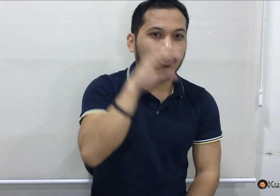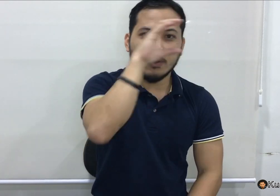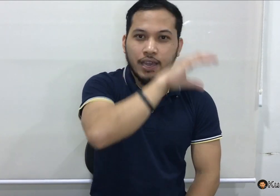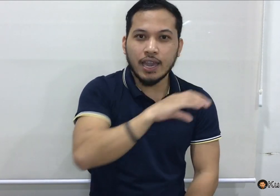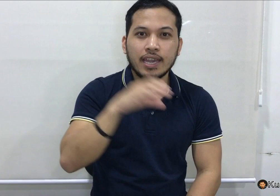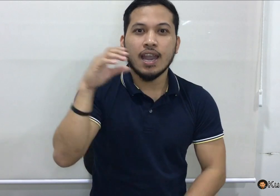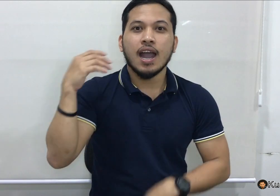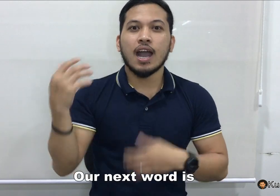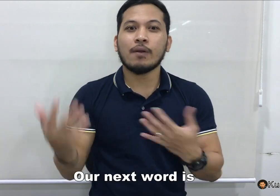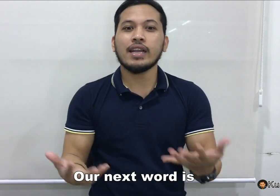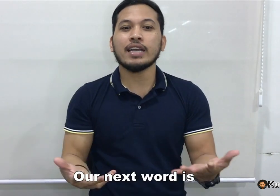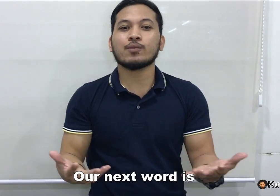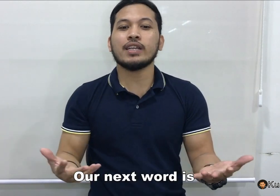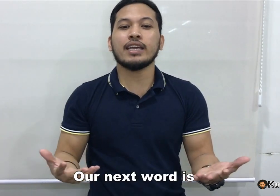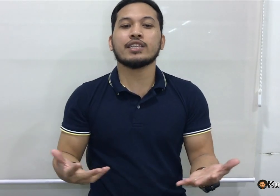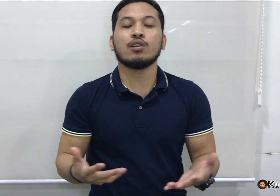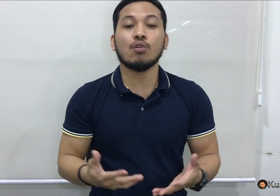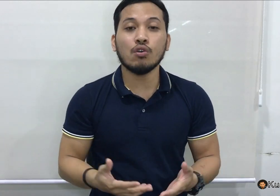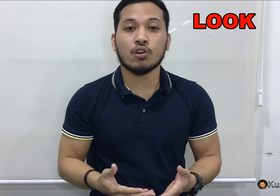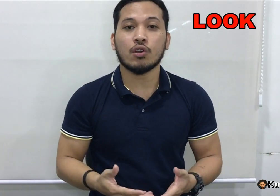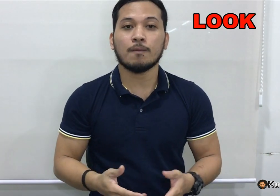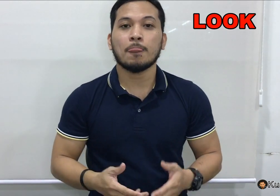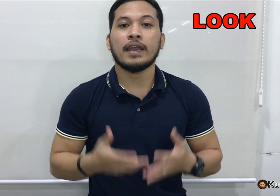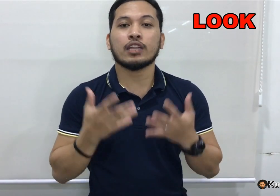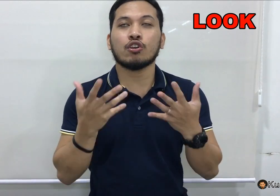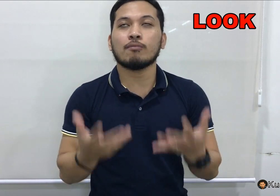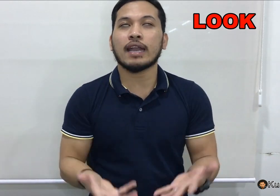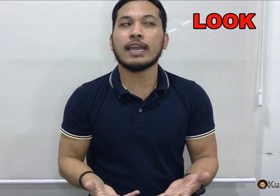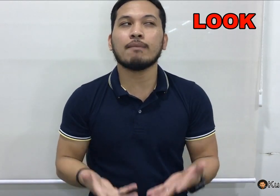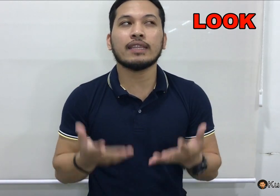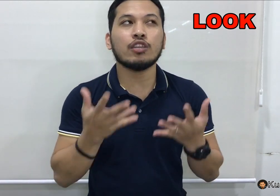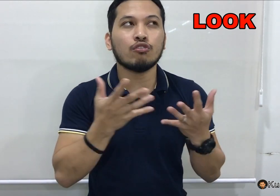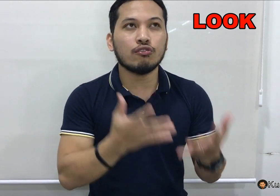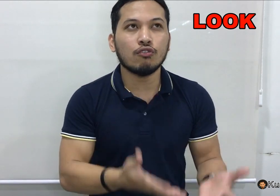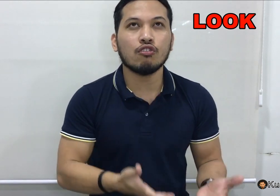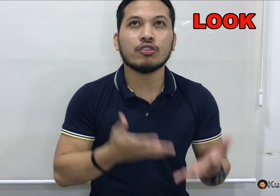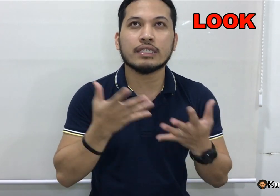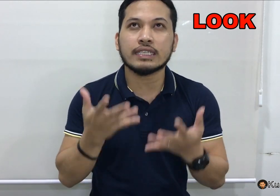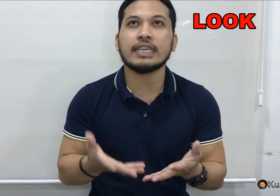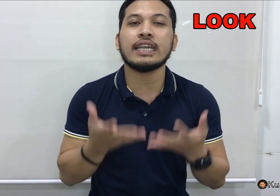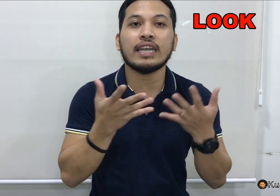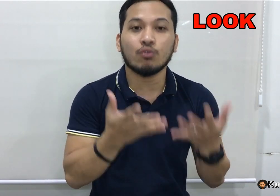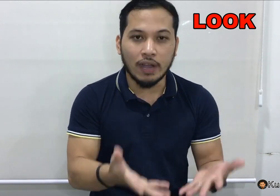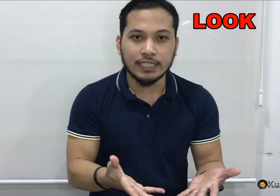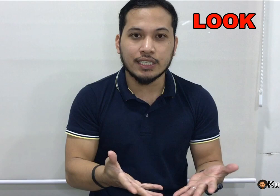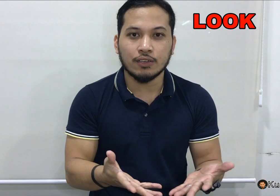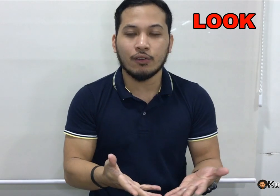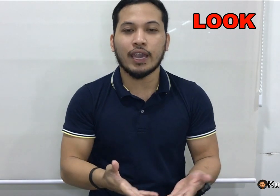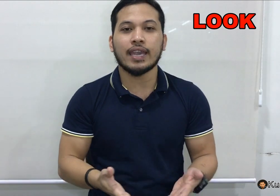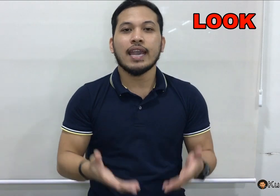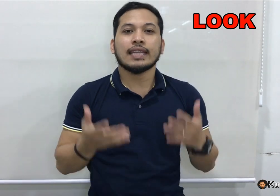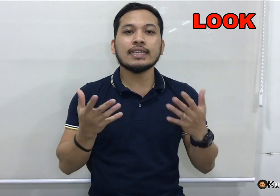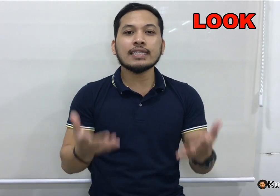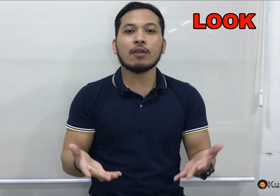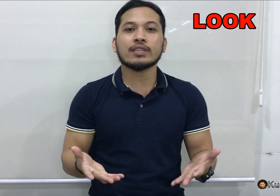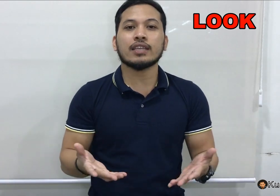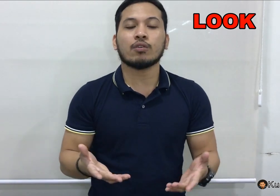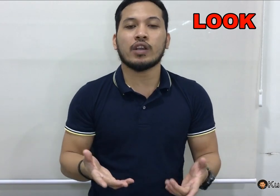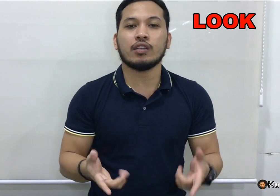Okay. Our next word is, look. Ito, magkaiba din yung look, see, and watch. Okay. This is how we sign the word,